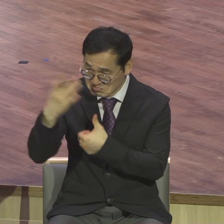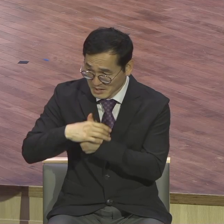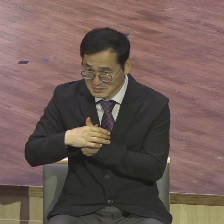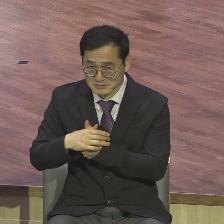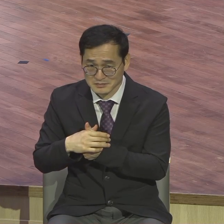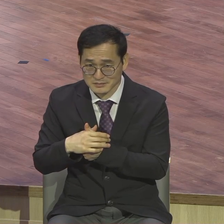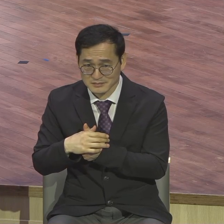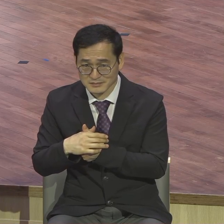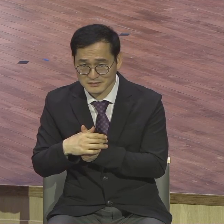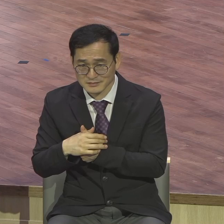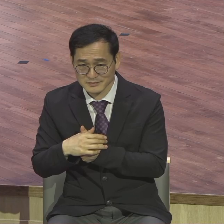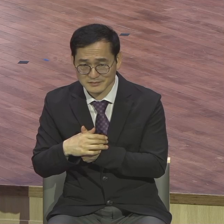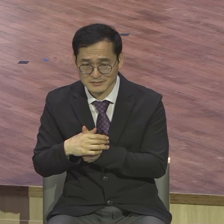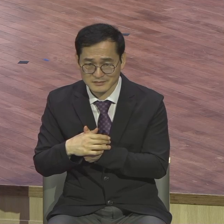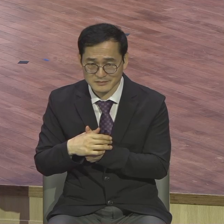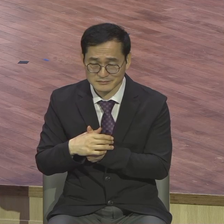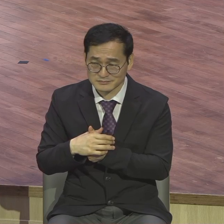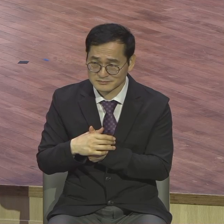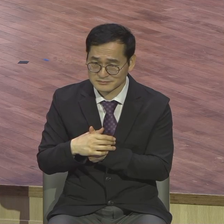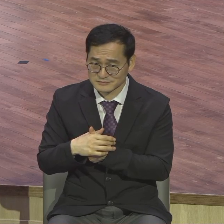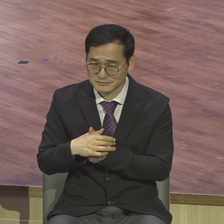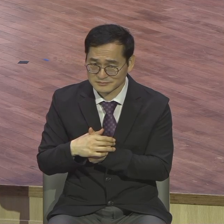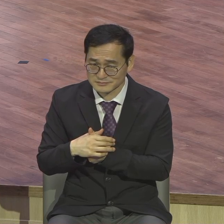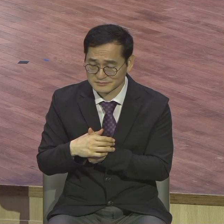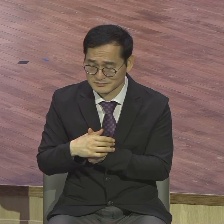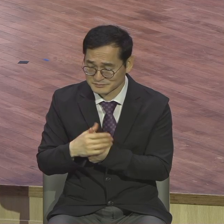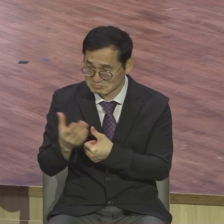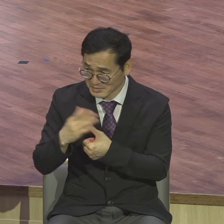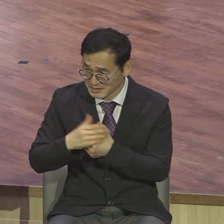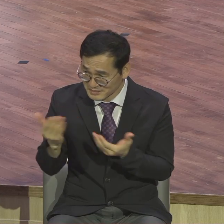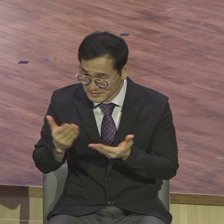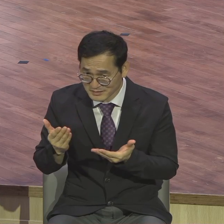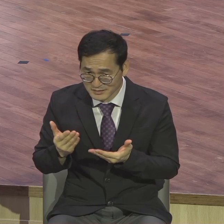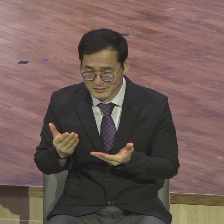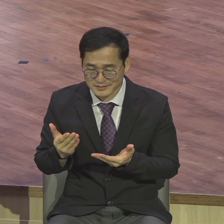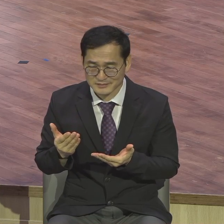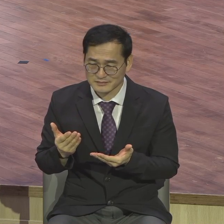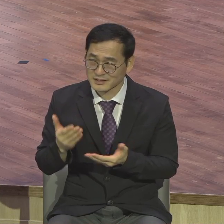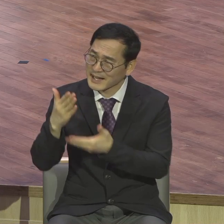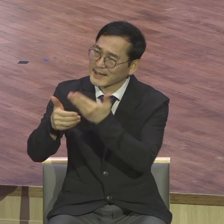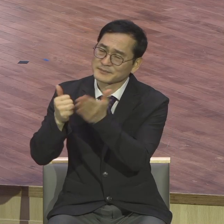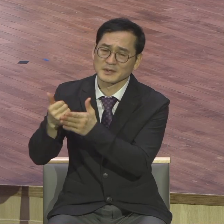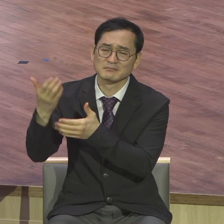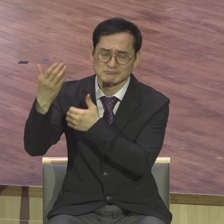있습니까 하나님 앞에서 하라고 준 것밖에 없는데 이 핑계 저 핑계로 그냥 지나가요